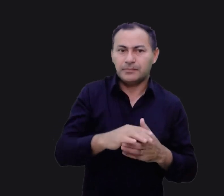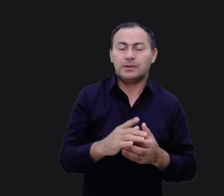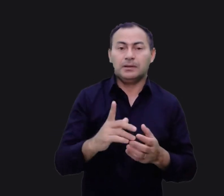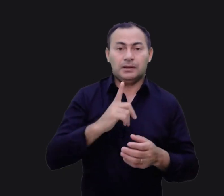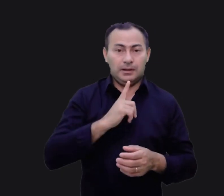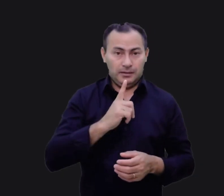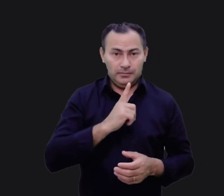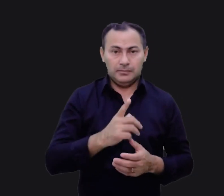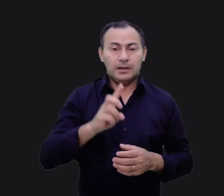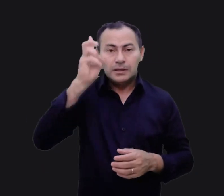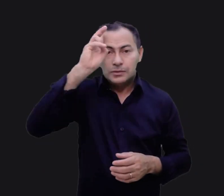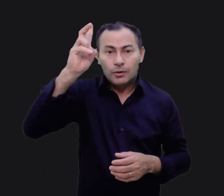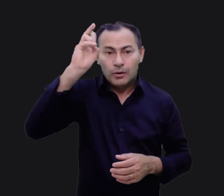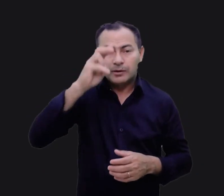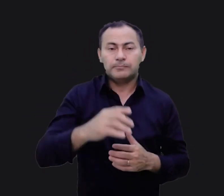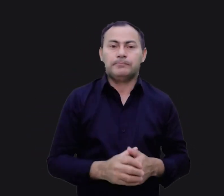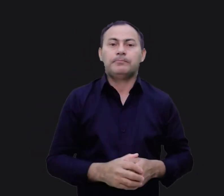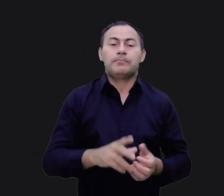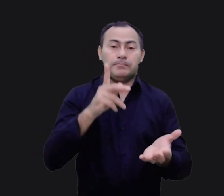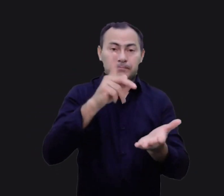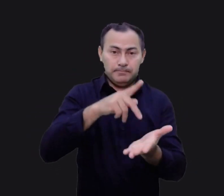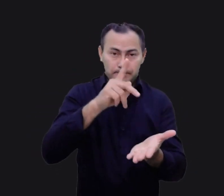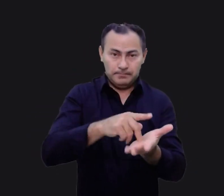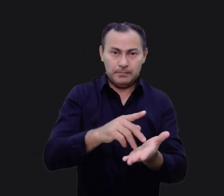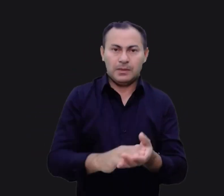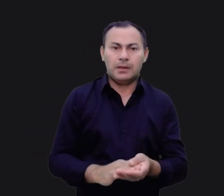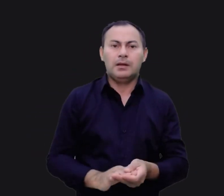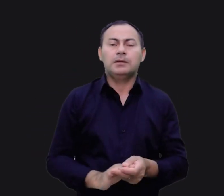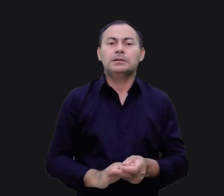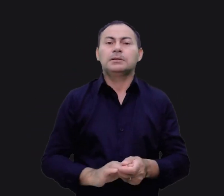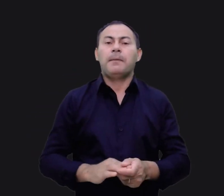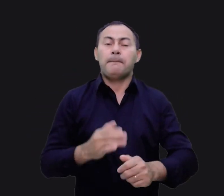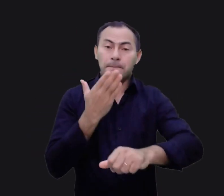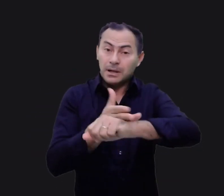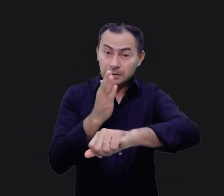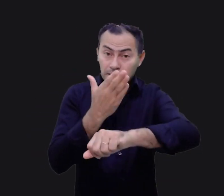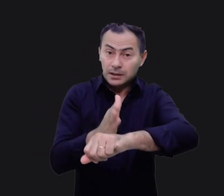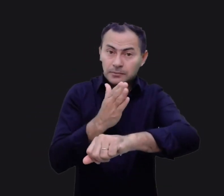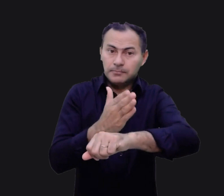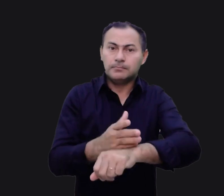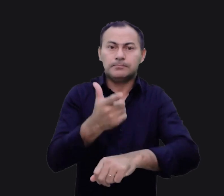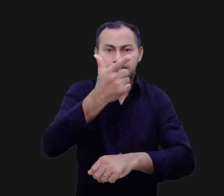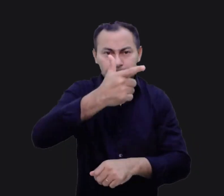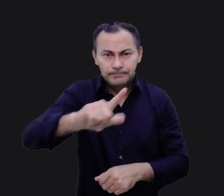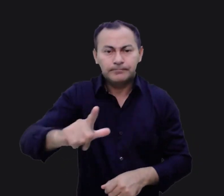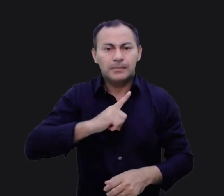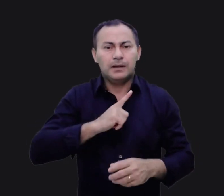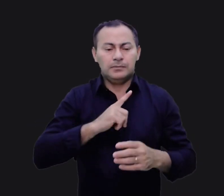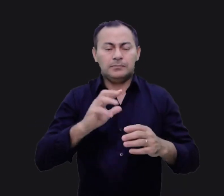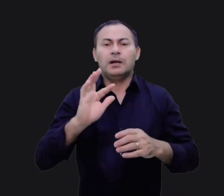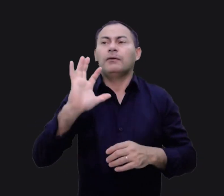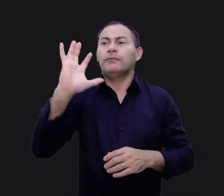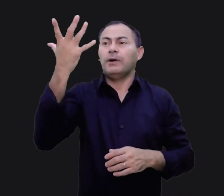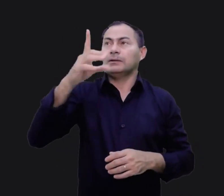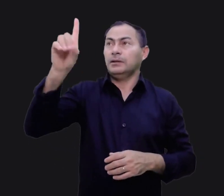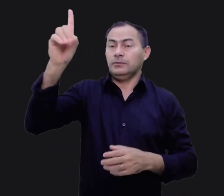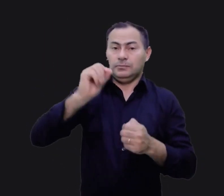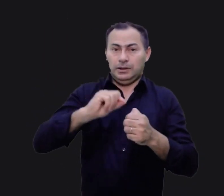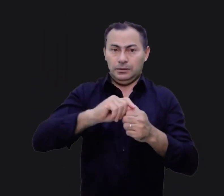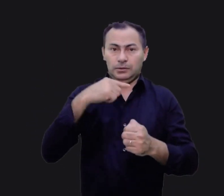Demos nessa história uma grande verdade para ser aplicada. Novamente tem a ver com o fato de Deus ter-nos feito